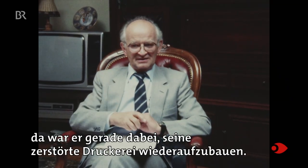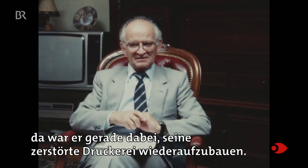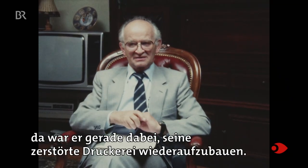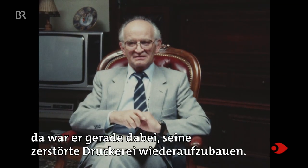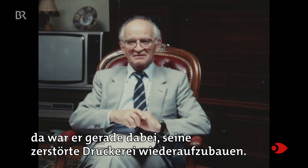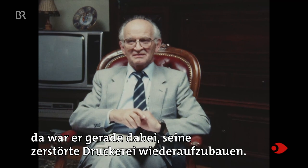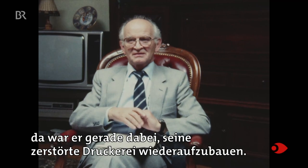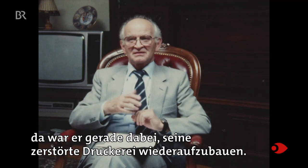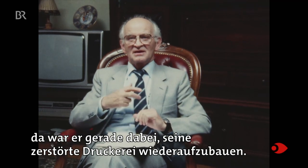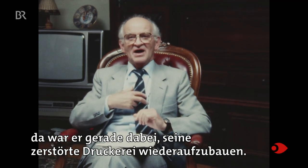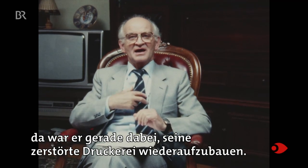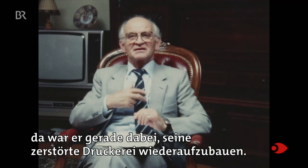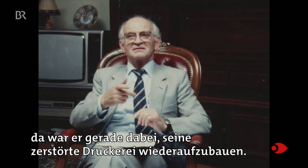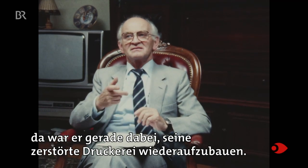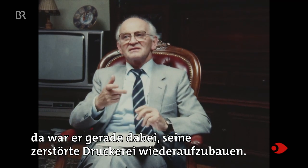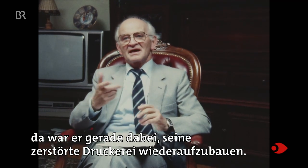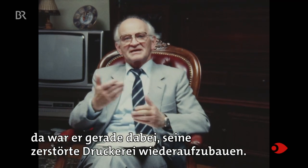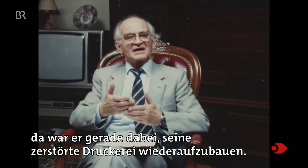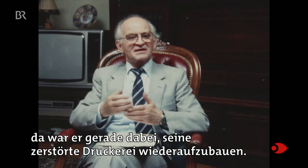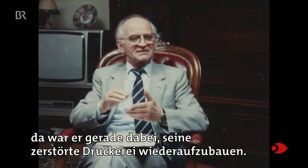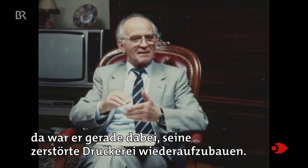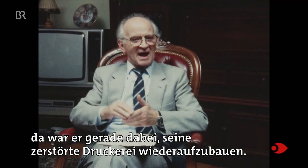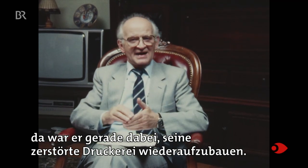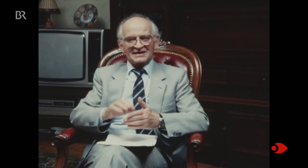da war er gerade dabei, seine zerstörte Druckerei wieder aufzubauen.